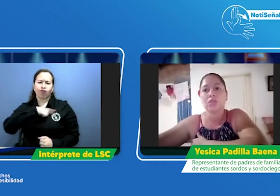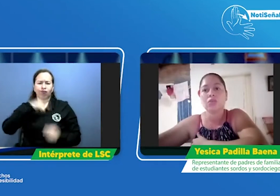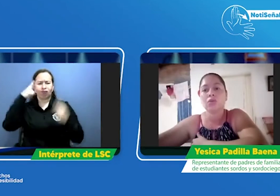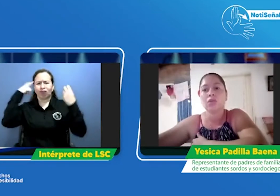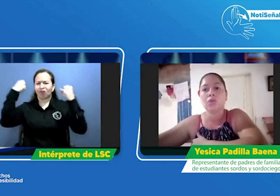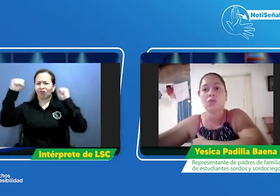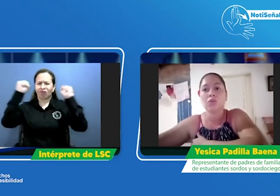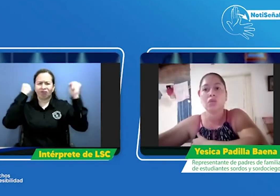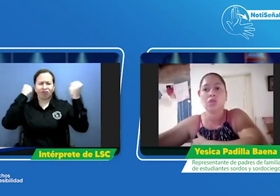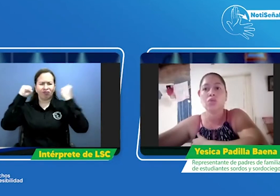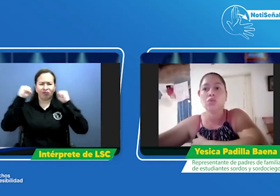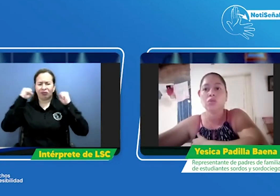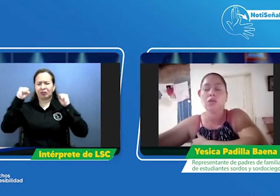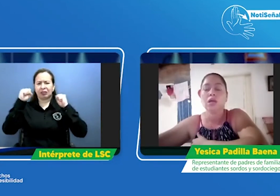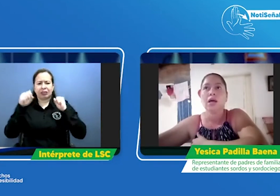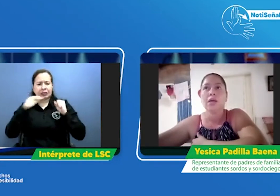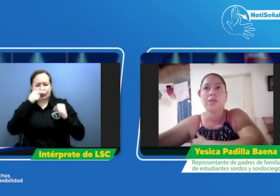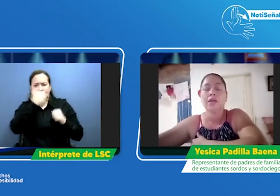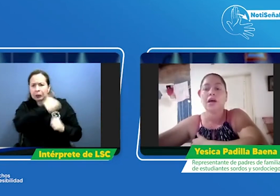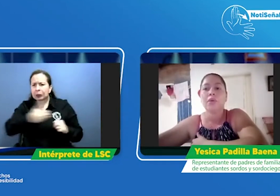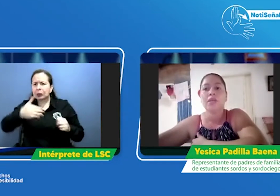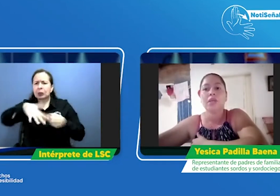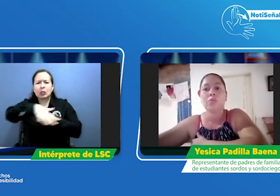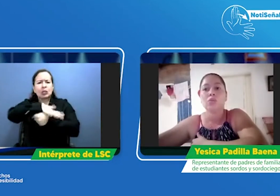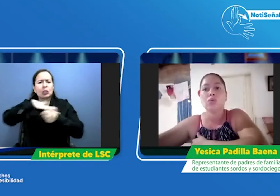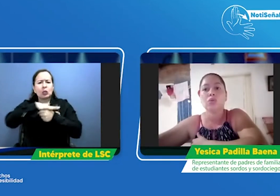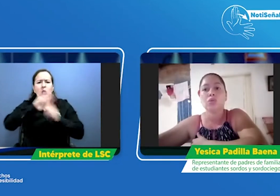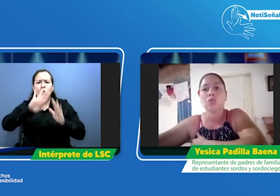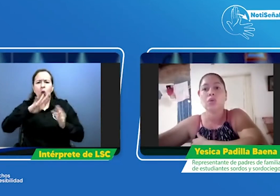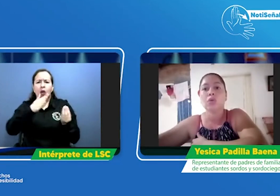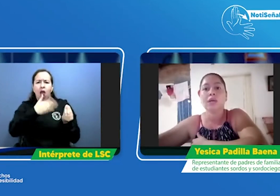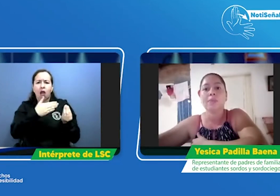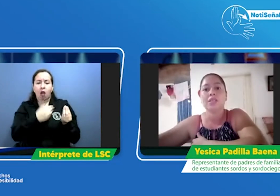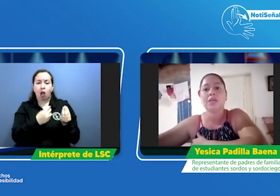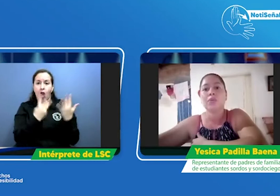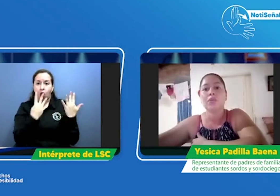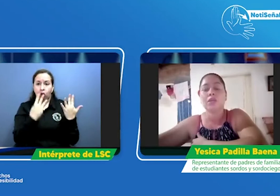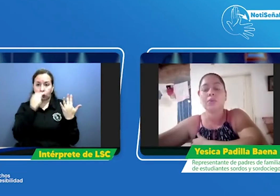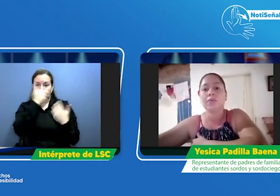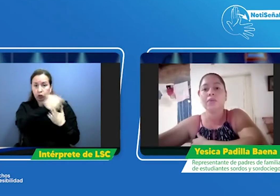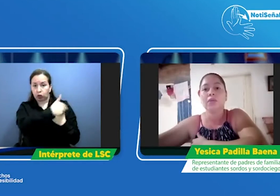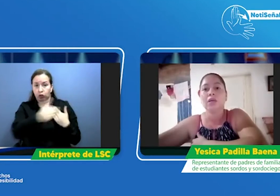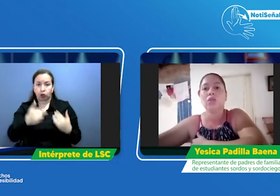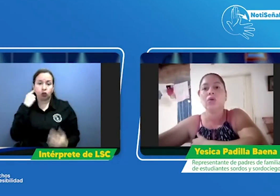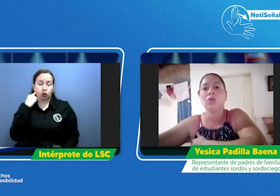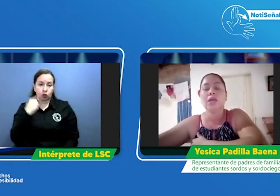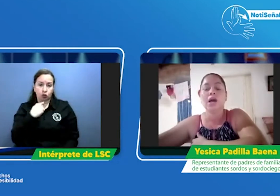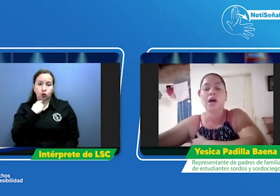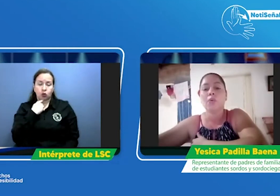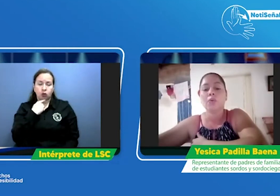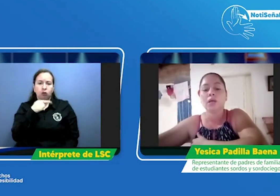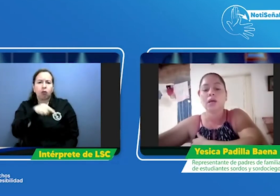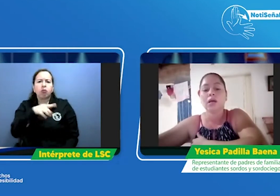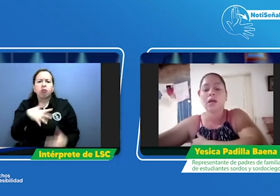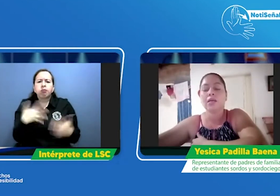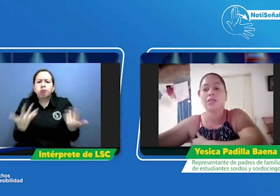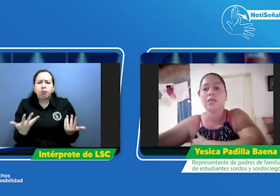de nuestros niños aquí en la Jagua tenemos ocho niños con discapacidad auditiva donde aún a este